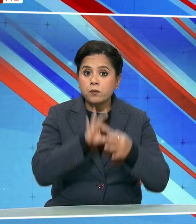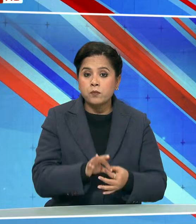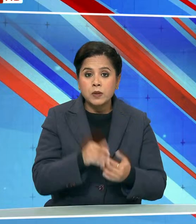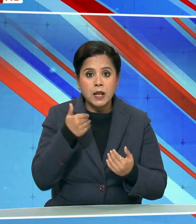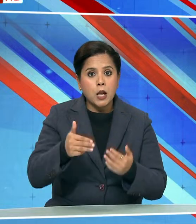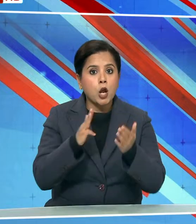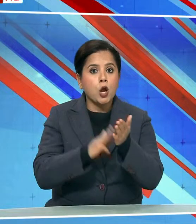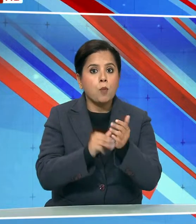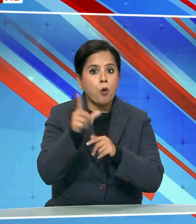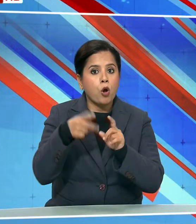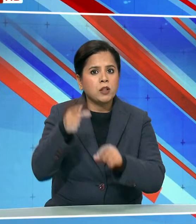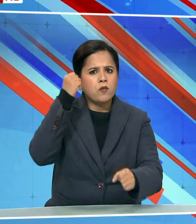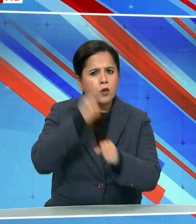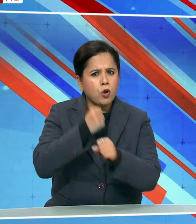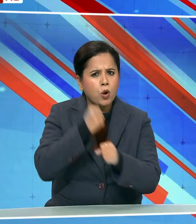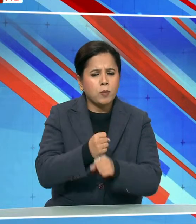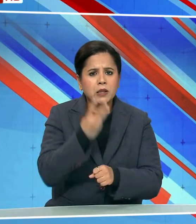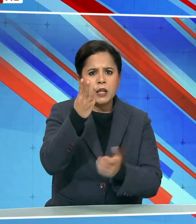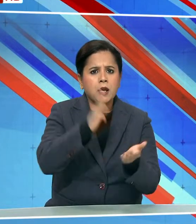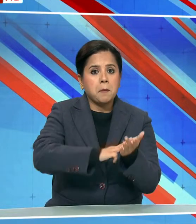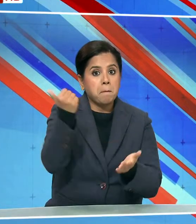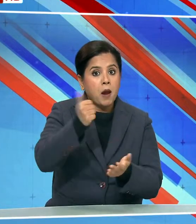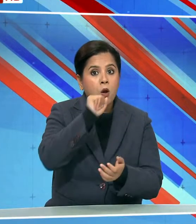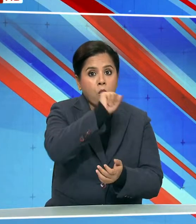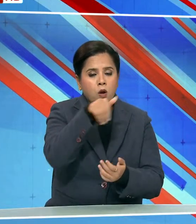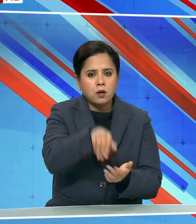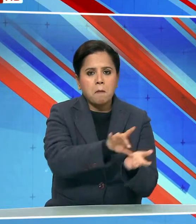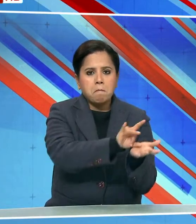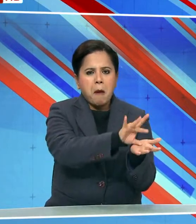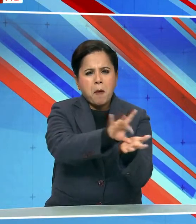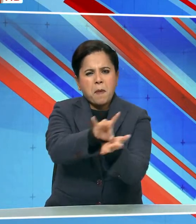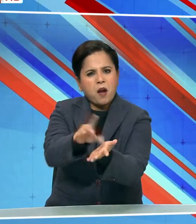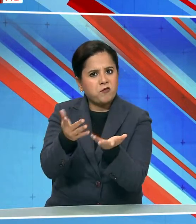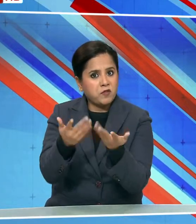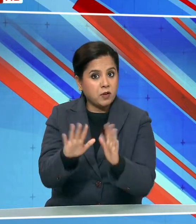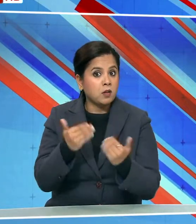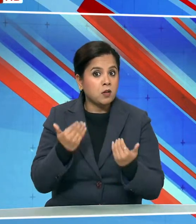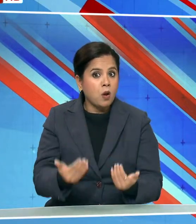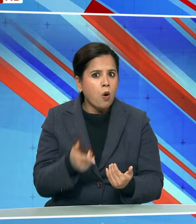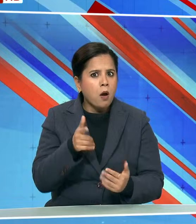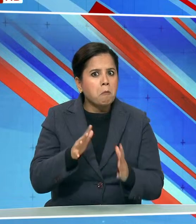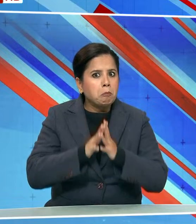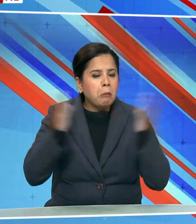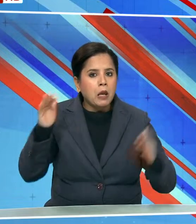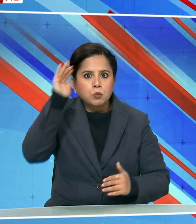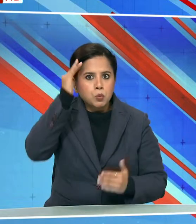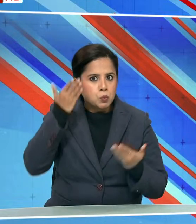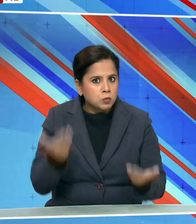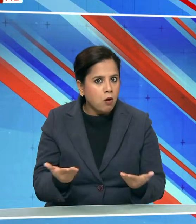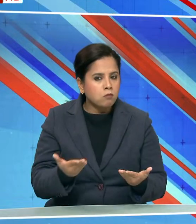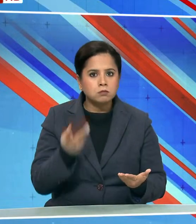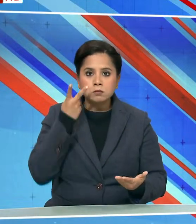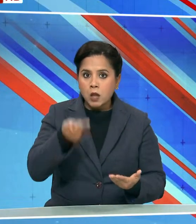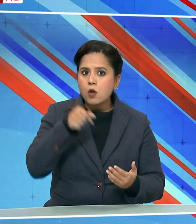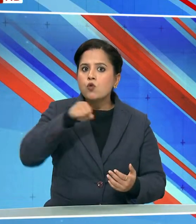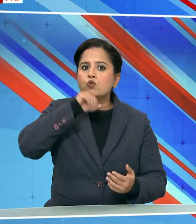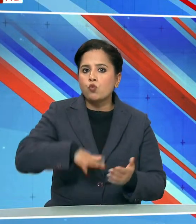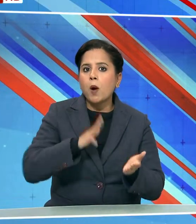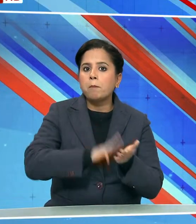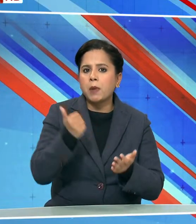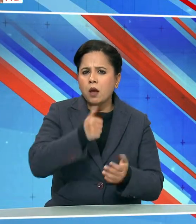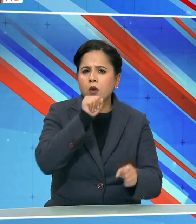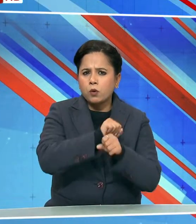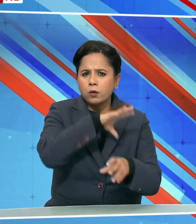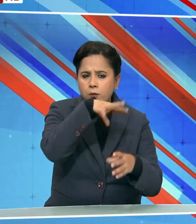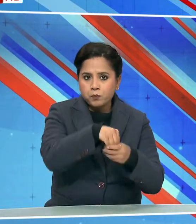मौल्दीव की सरकार ने तीन मंत्रियों को निलंबित कर दिया है ये इस वक्त की बड़ी खबर है माल्दीव के युवा मंत्राले में का ररत